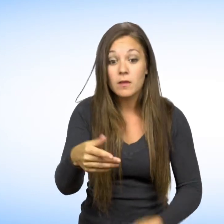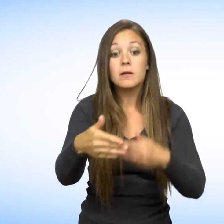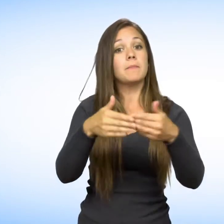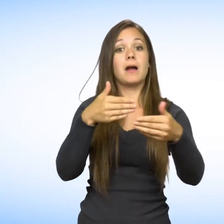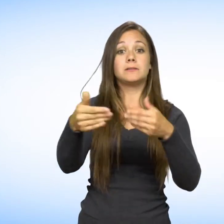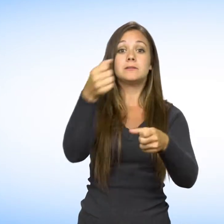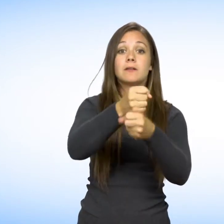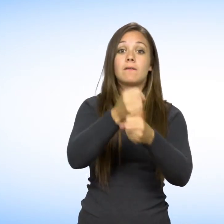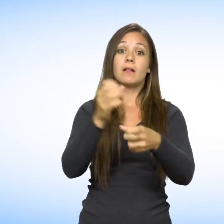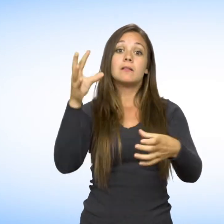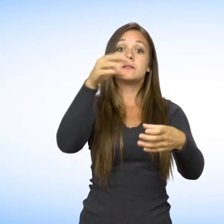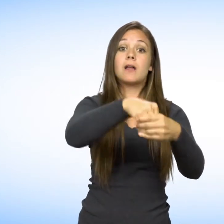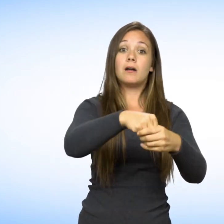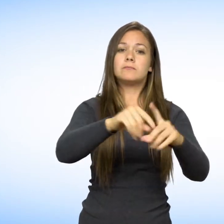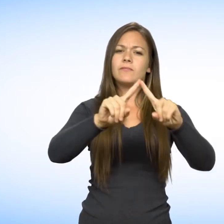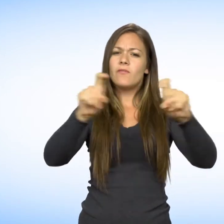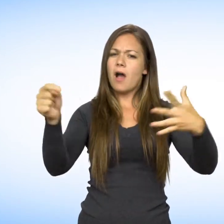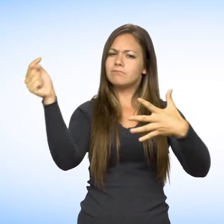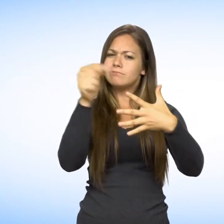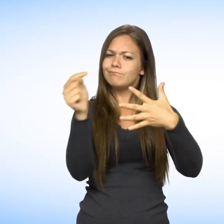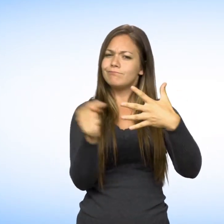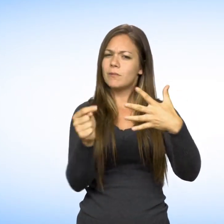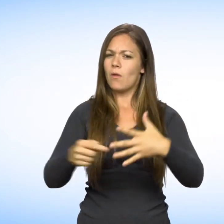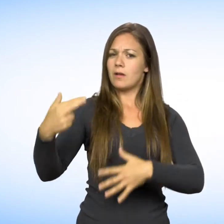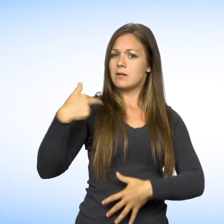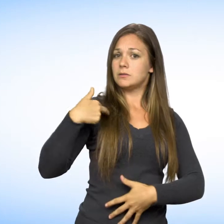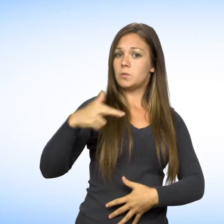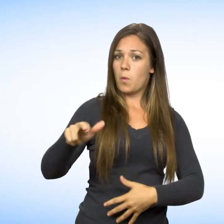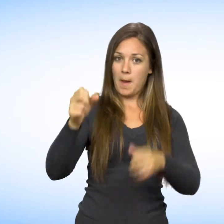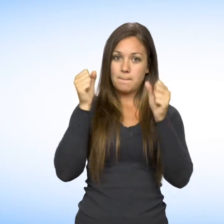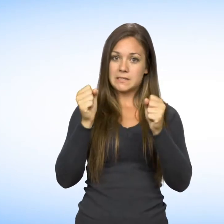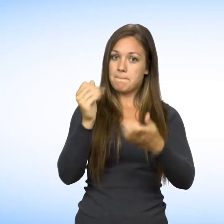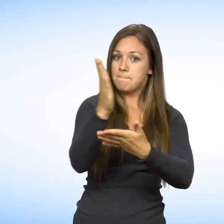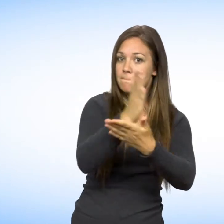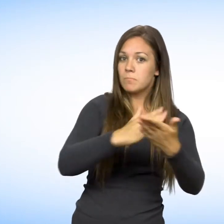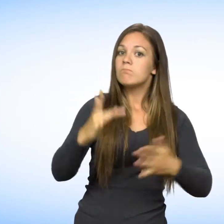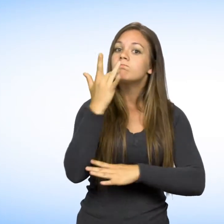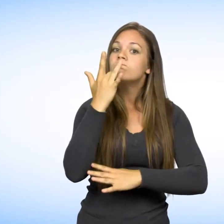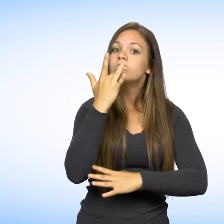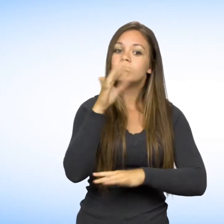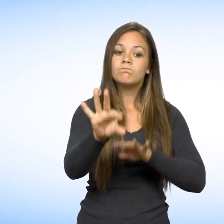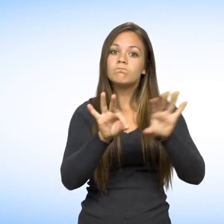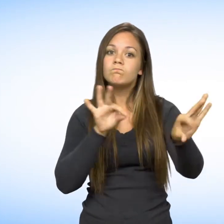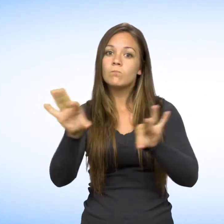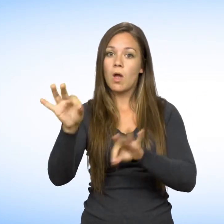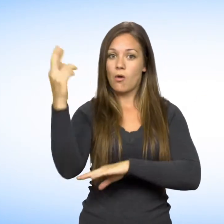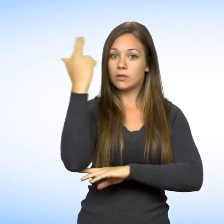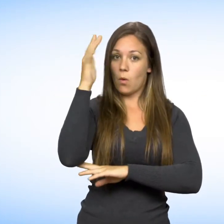Notez que dans le domaine de l'emploi, une institution à caractère religieux peut avoir le droit de préférer un candidat en raison